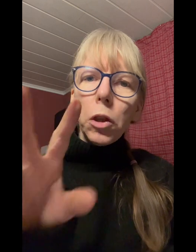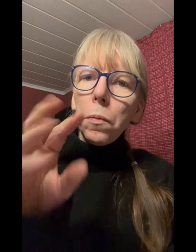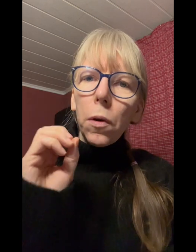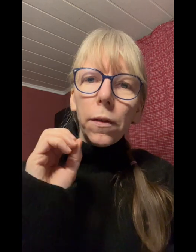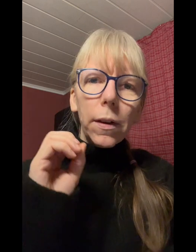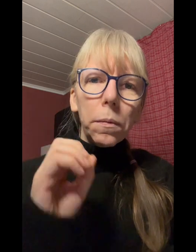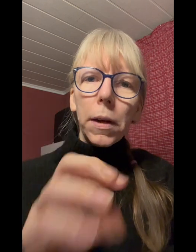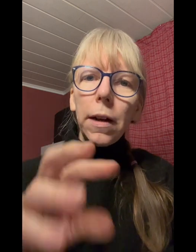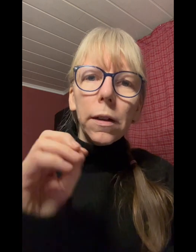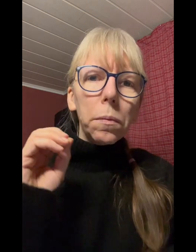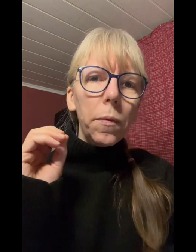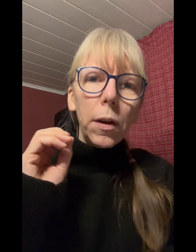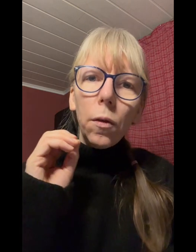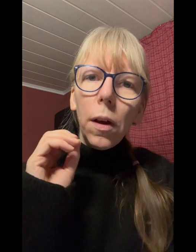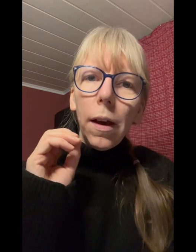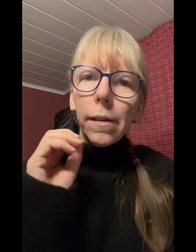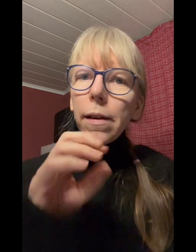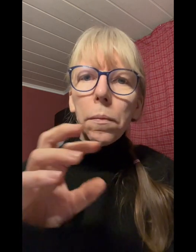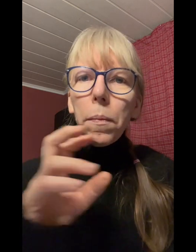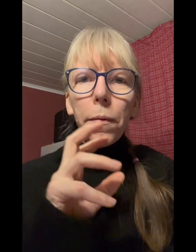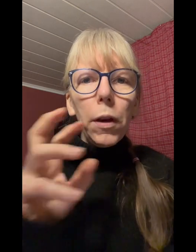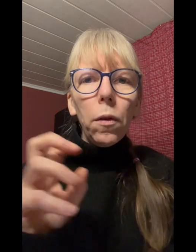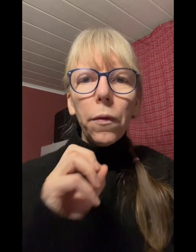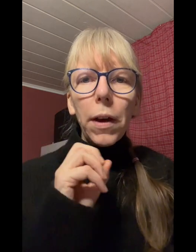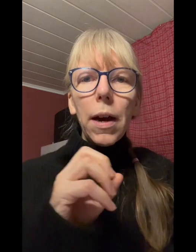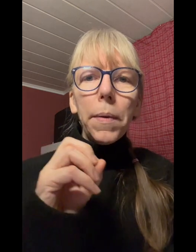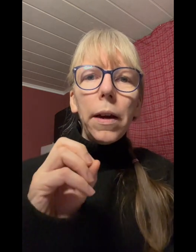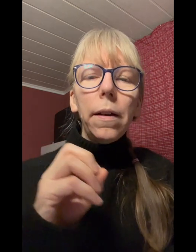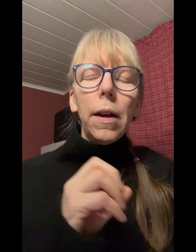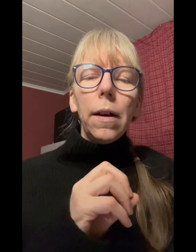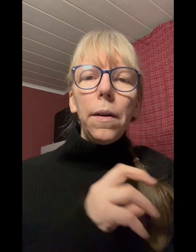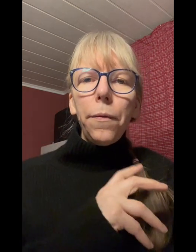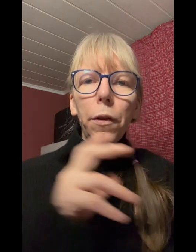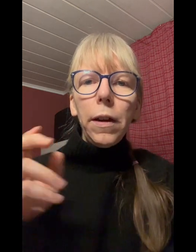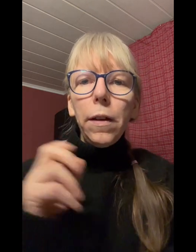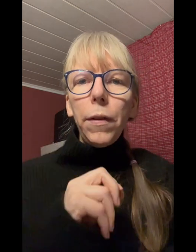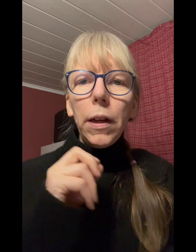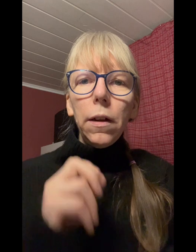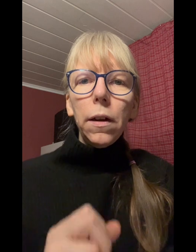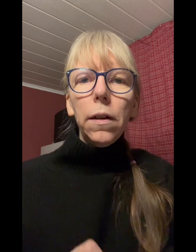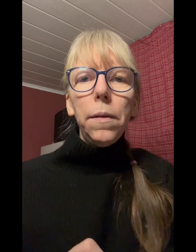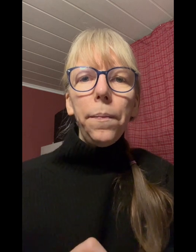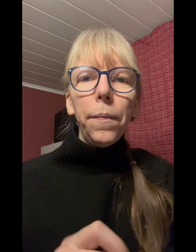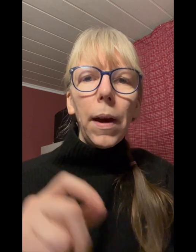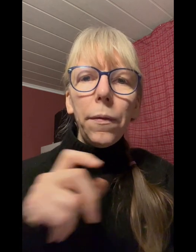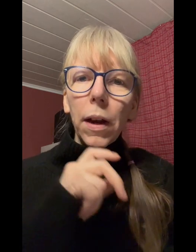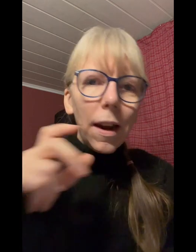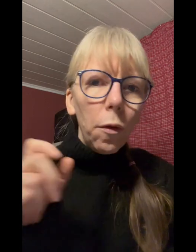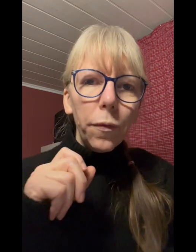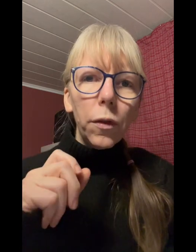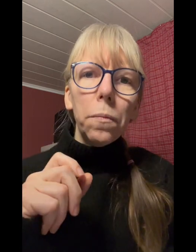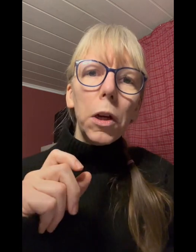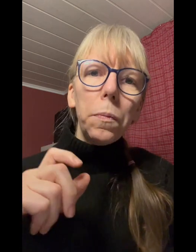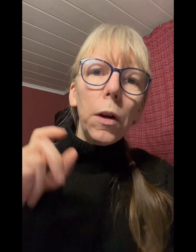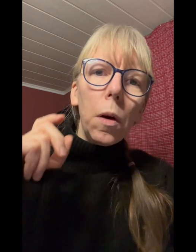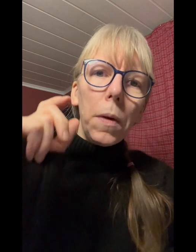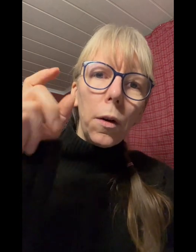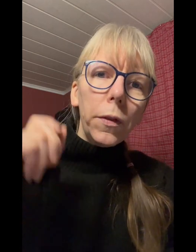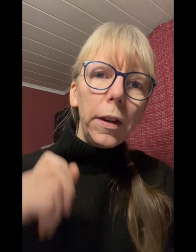sport sei es mit alltagsbewegung sei es mit bewegung auf der arbeit von denen die viel einfach laufen zum beispiel kommen da auf 10